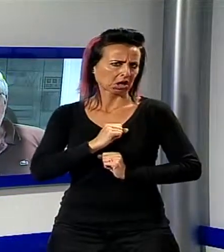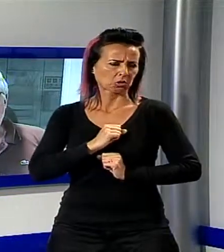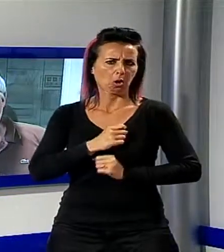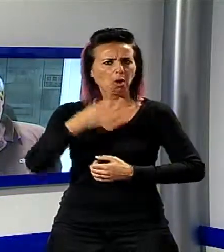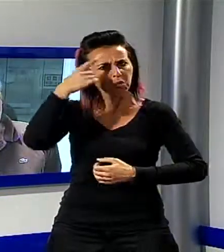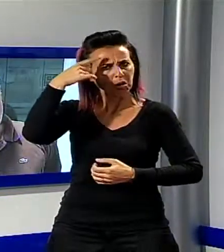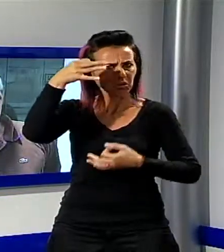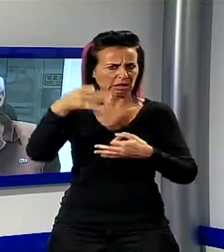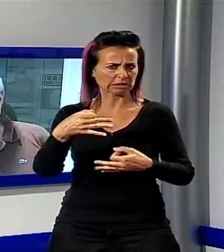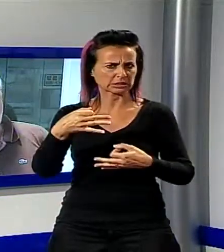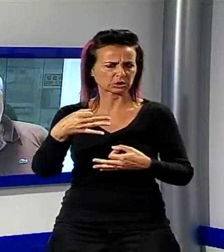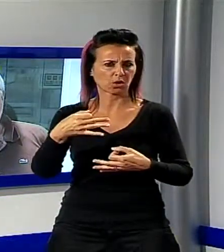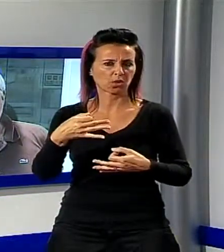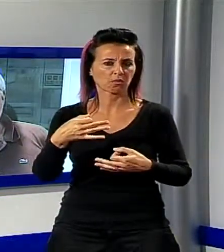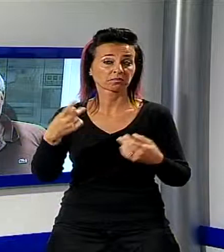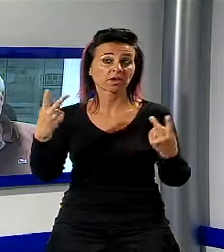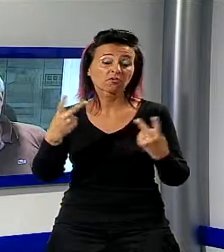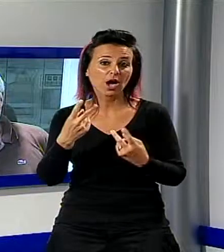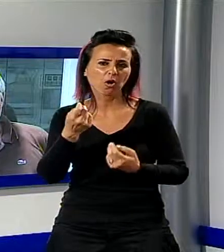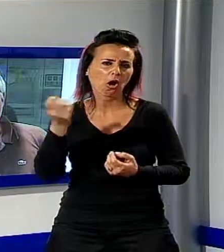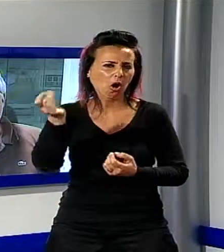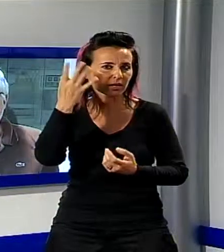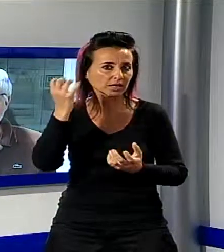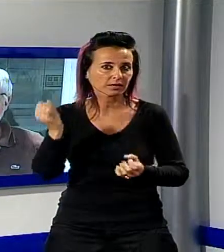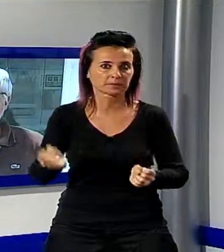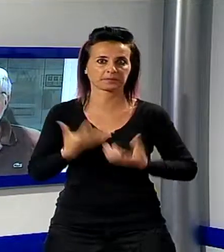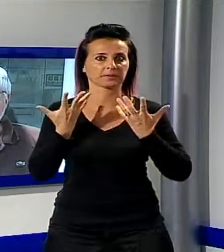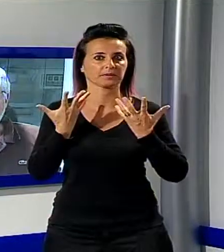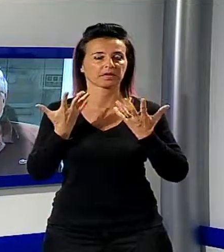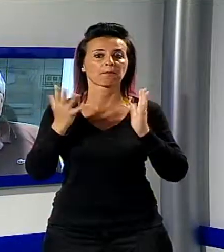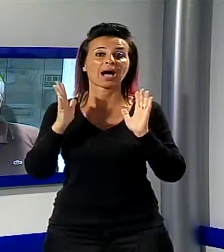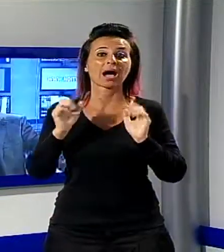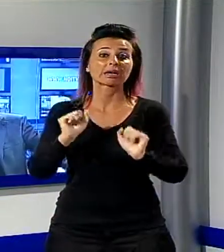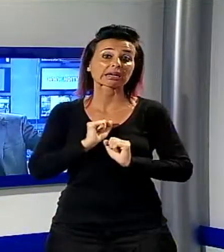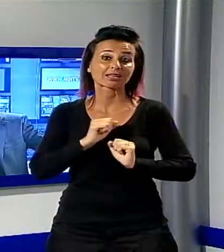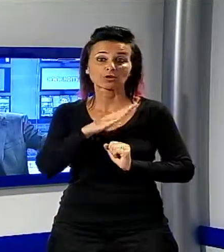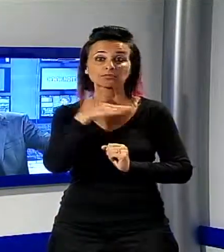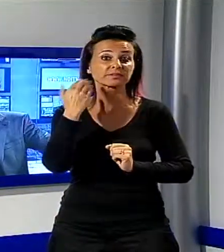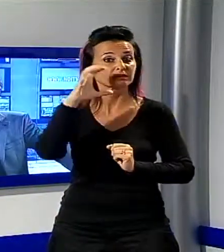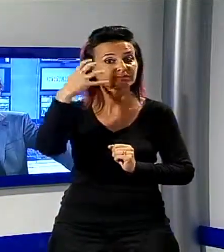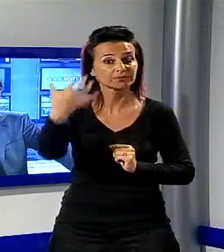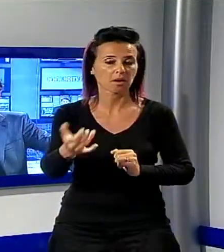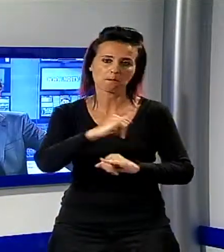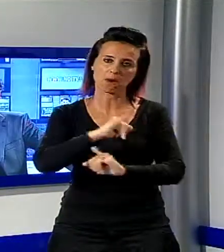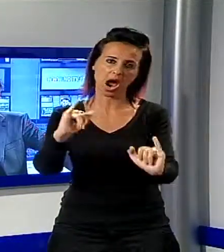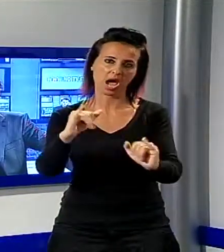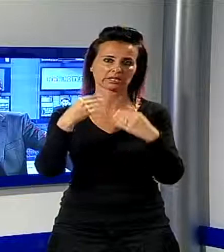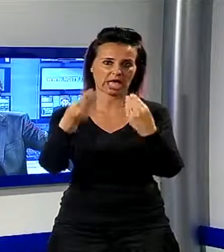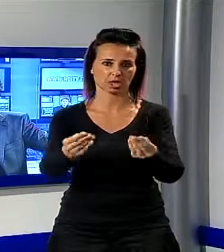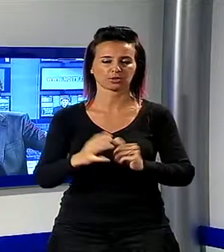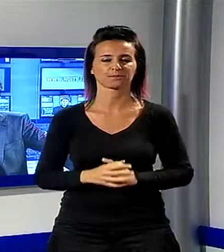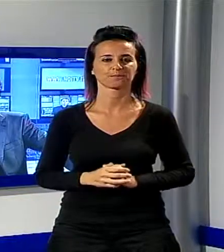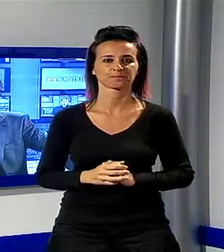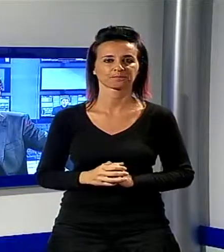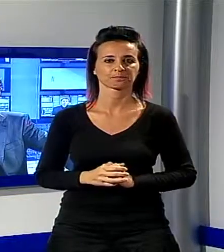anche fumino, ma spero proprio di non essere un giacobino. Adesso ci spostiamo in